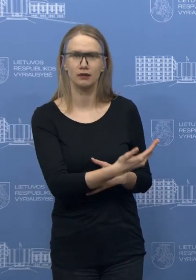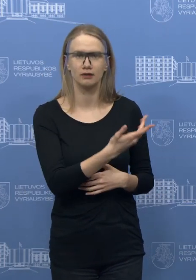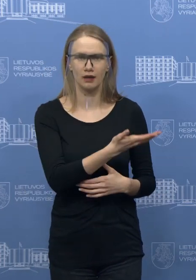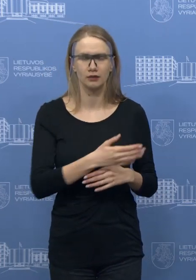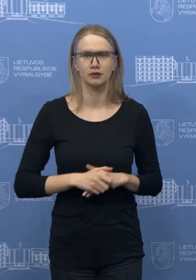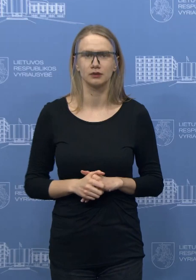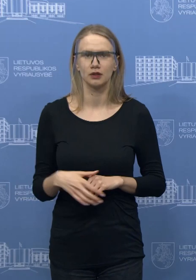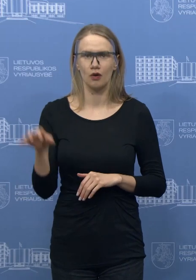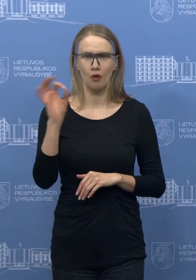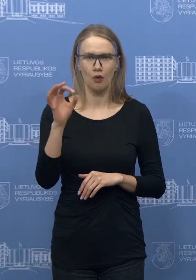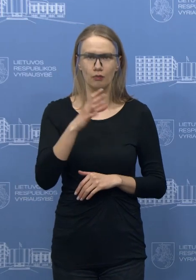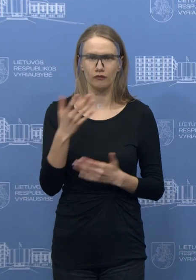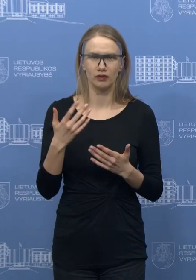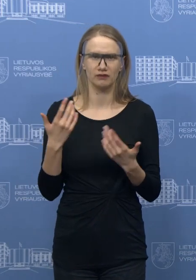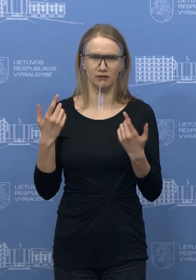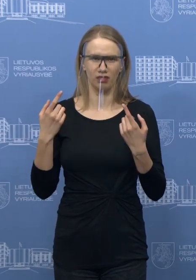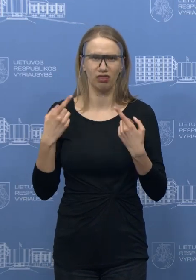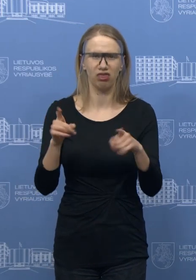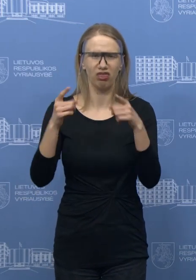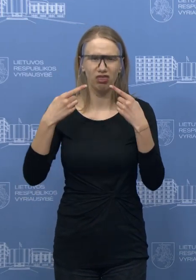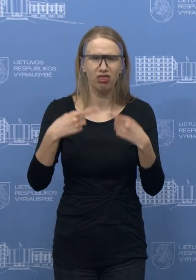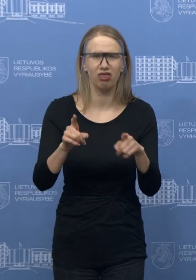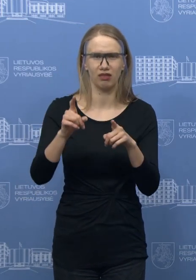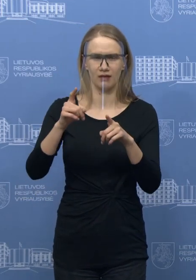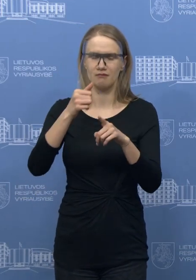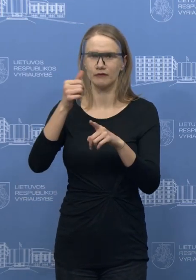įvairios patyčios per nuotolines pamokas ir išmokytų.